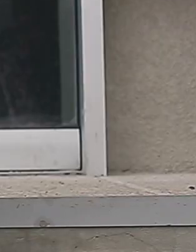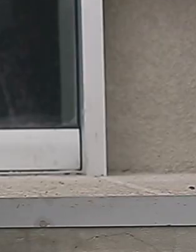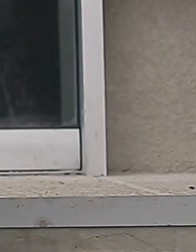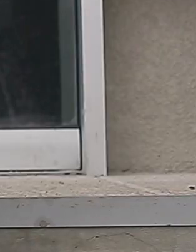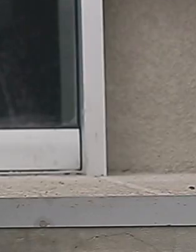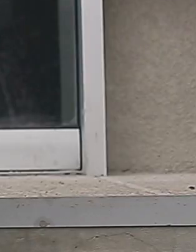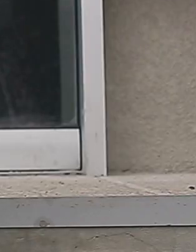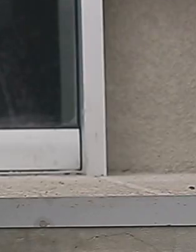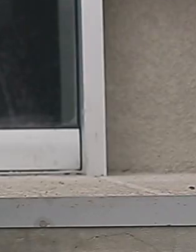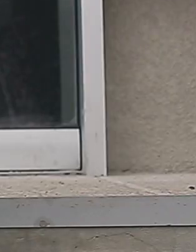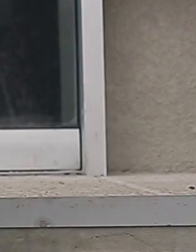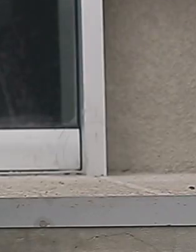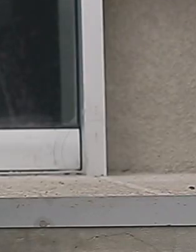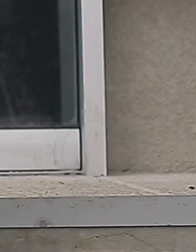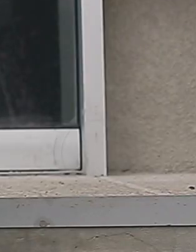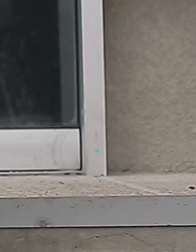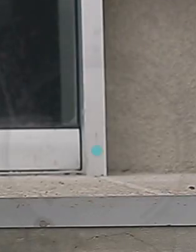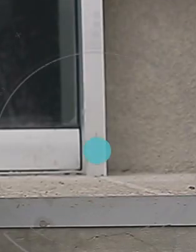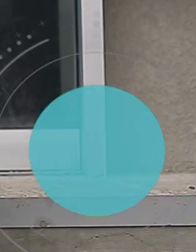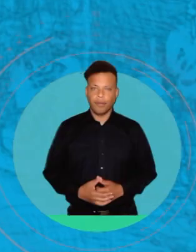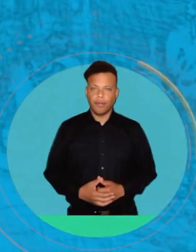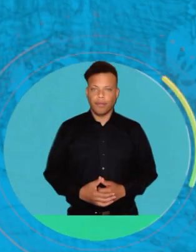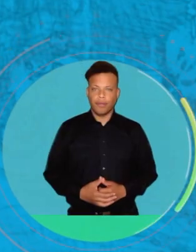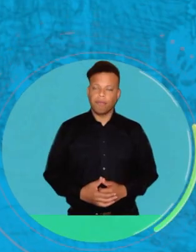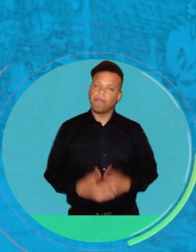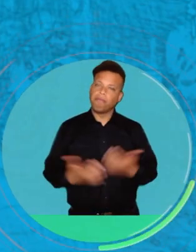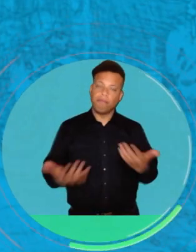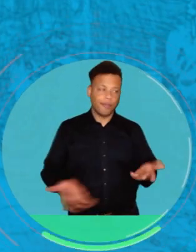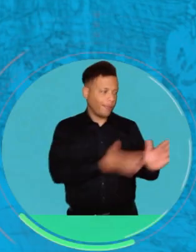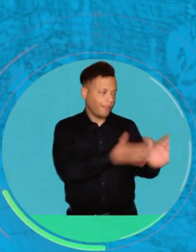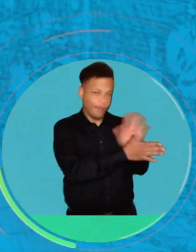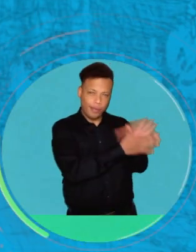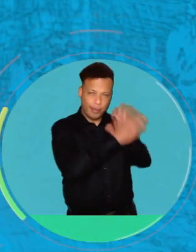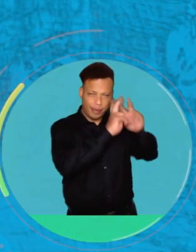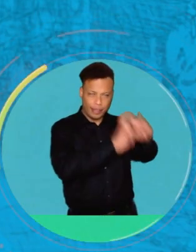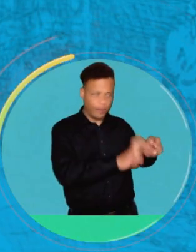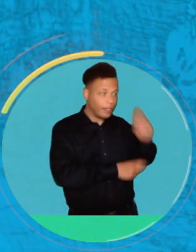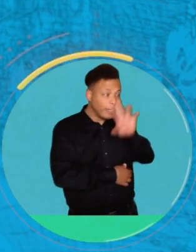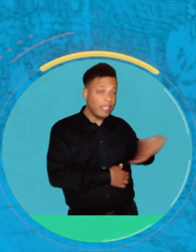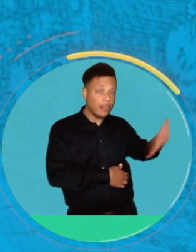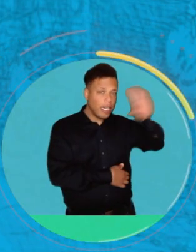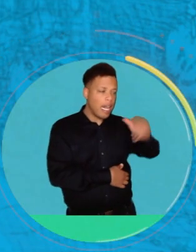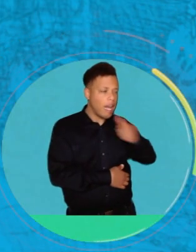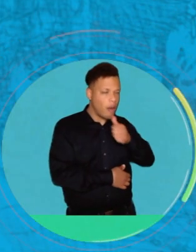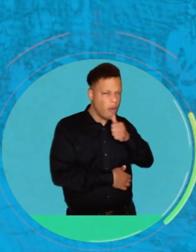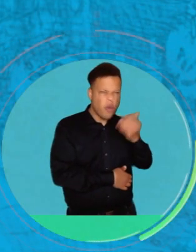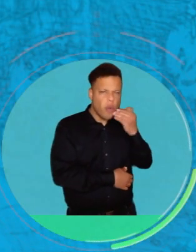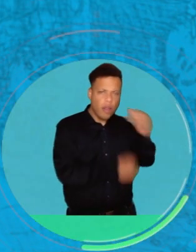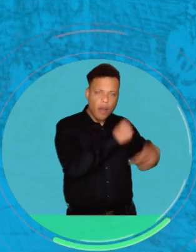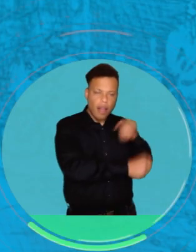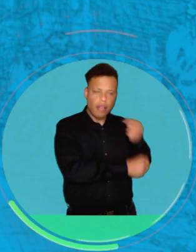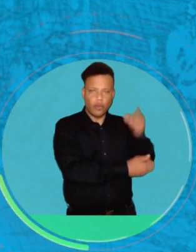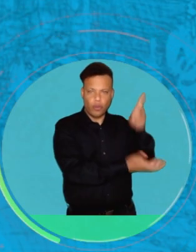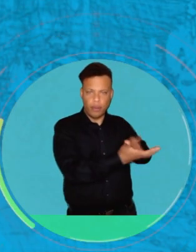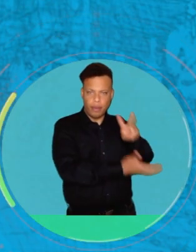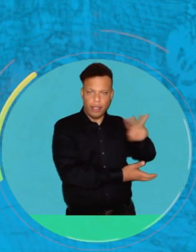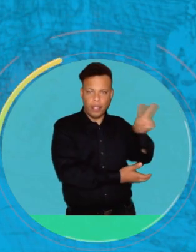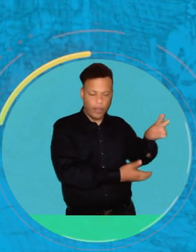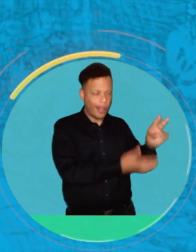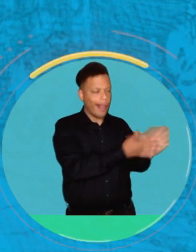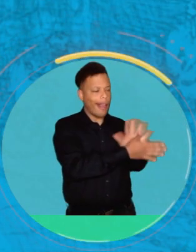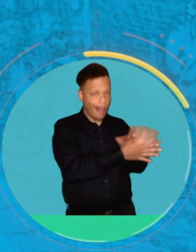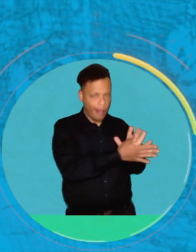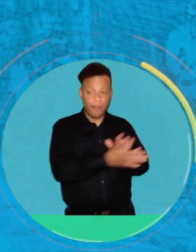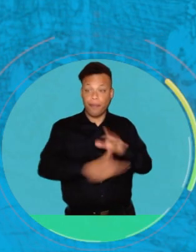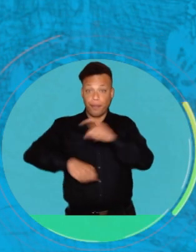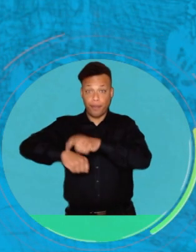¿Por qué está sucediendo esto? ¿Me puedes contar? Pues conforme al último estudio nacional de agua, realizado en el año 2022, por el